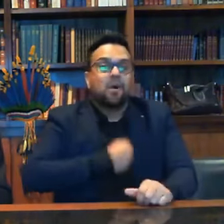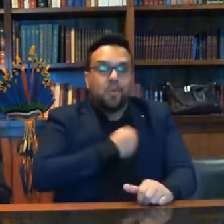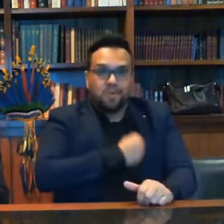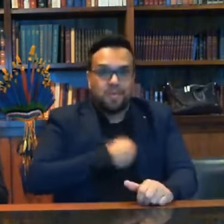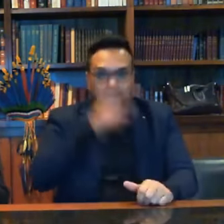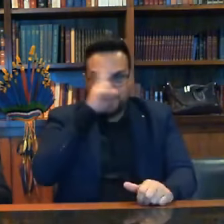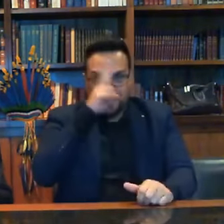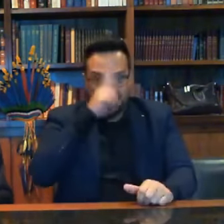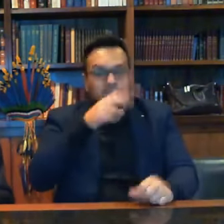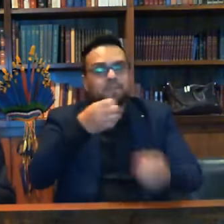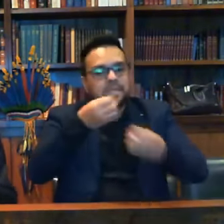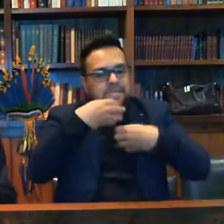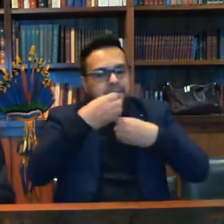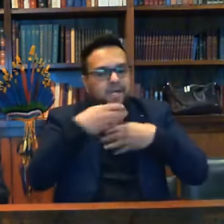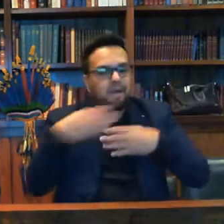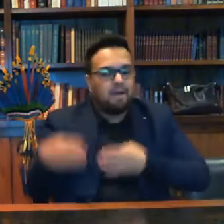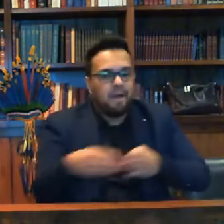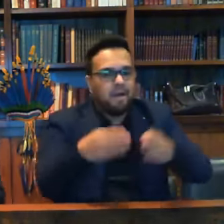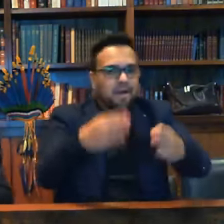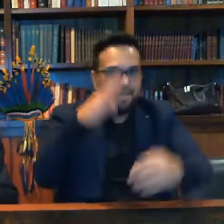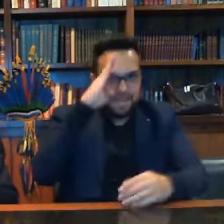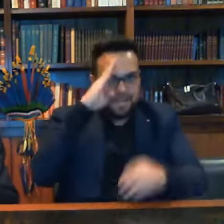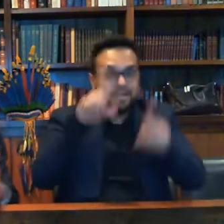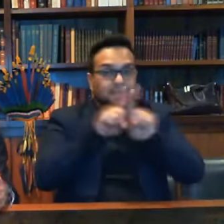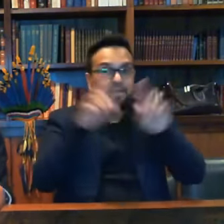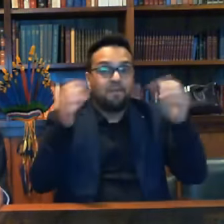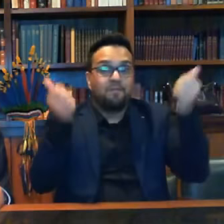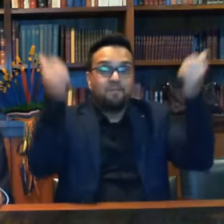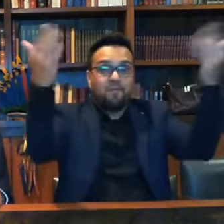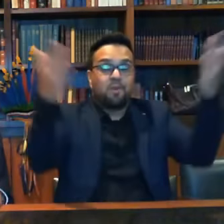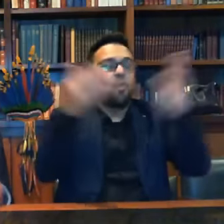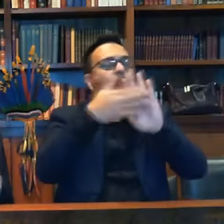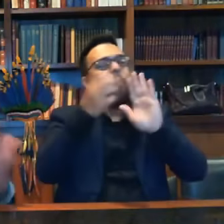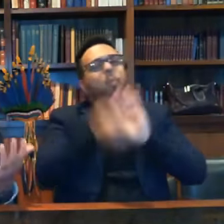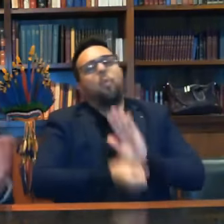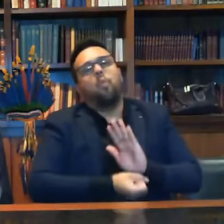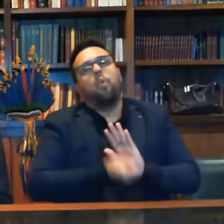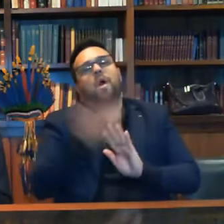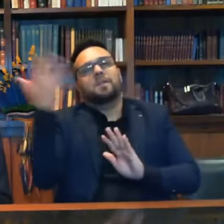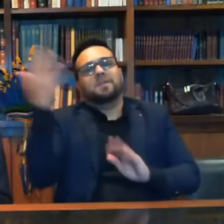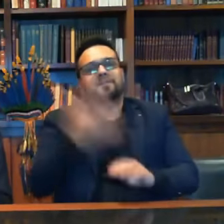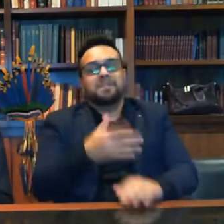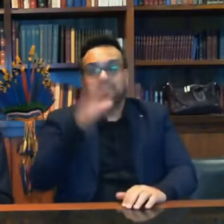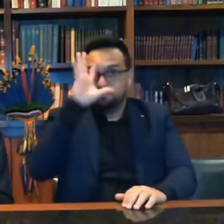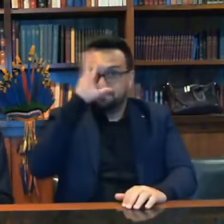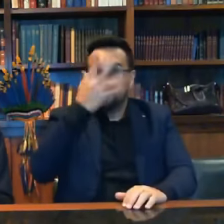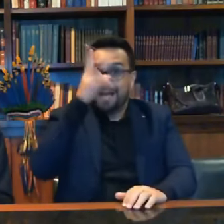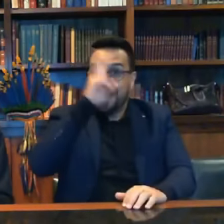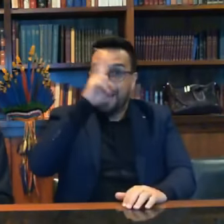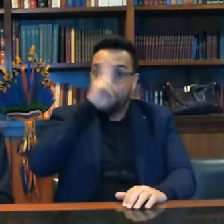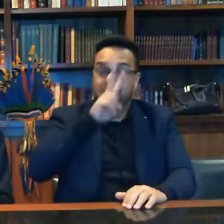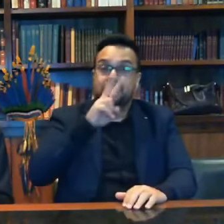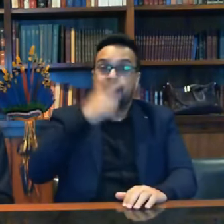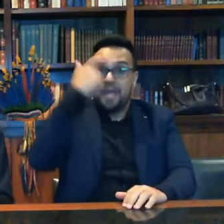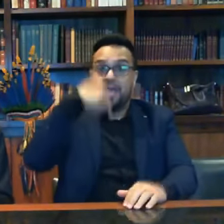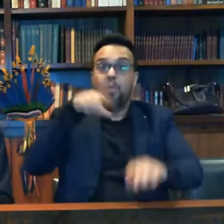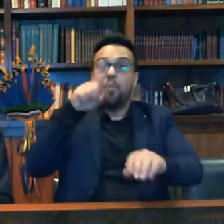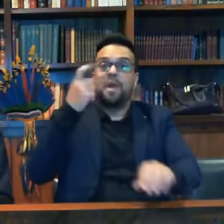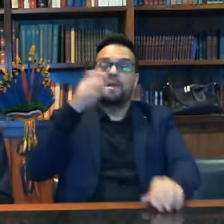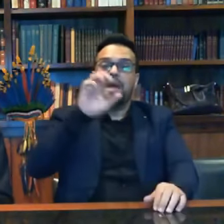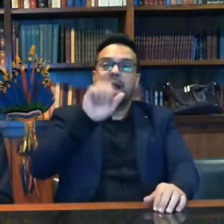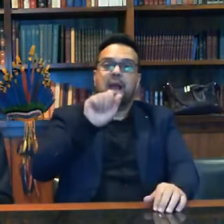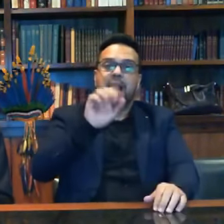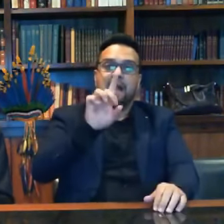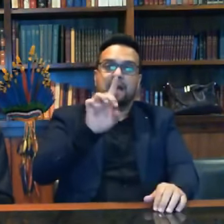obviamente para carreira militar e para sua carreira aqui fora quantas vezes eu decidi coisa aqui lembrando meu tempo de cadete de tenente de